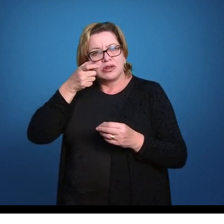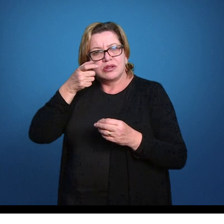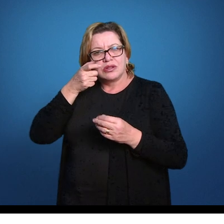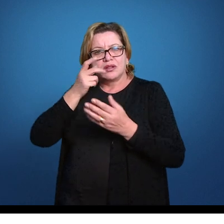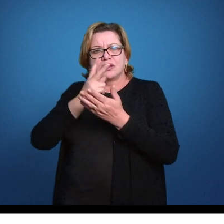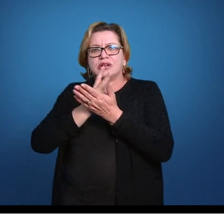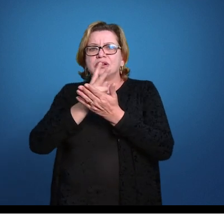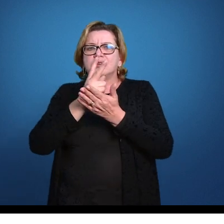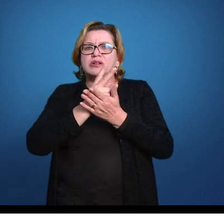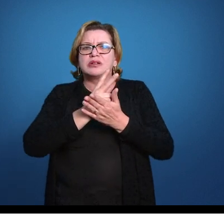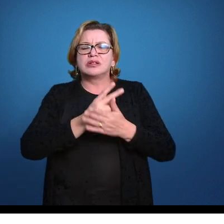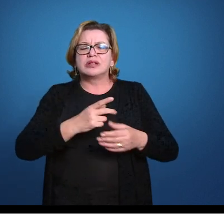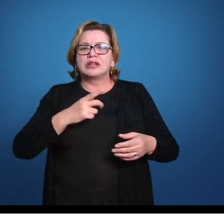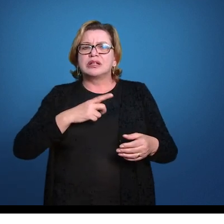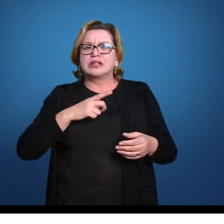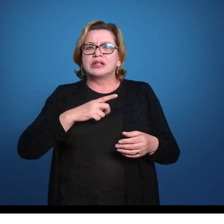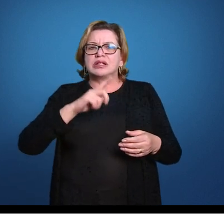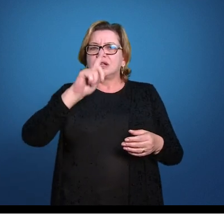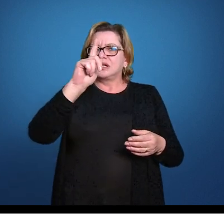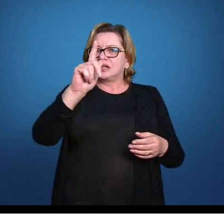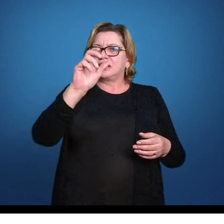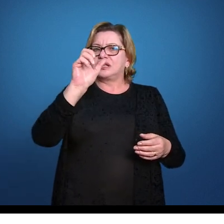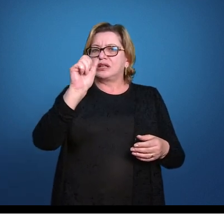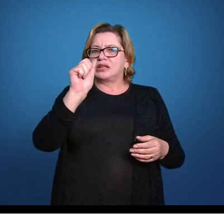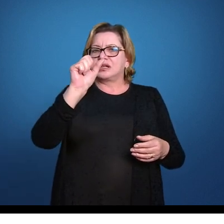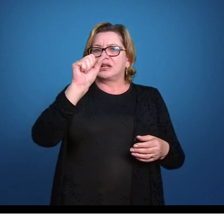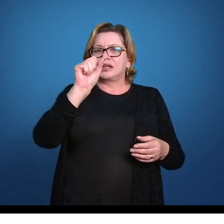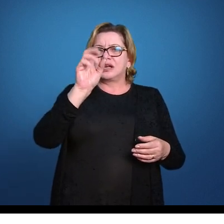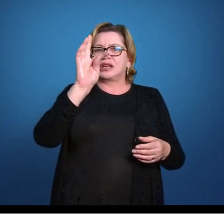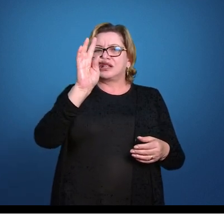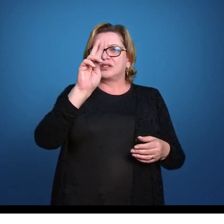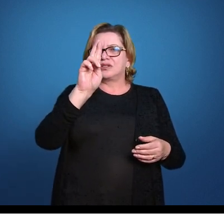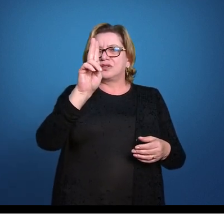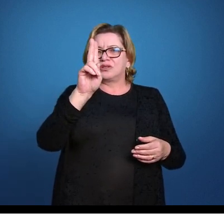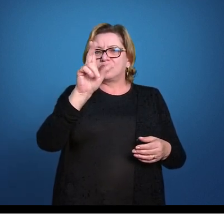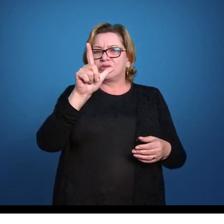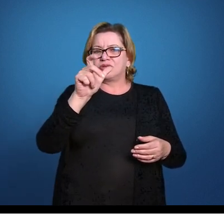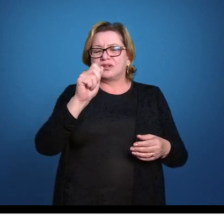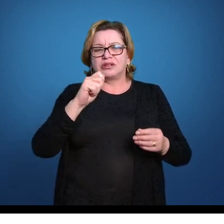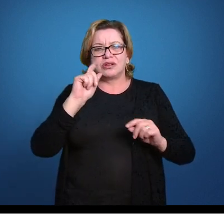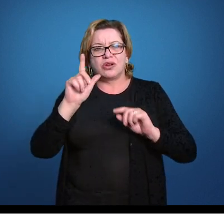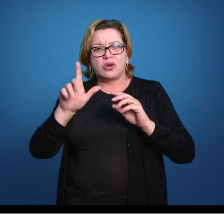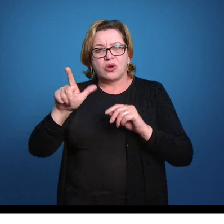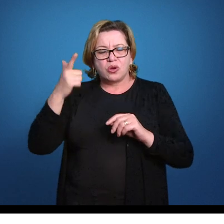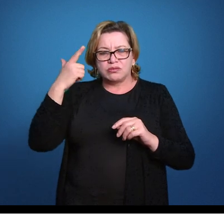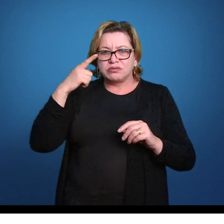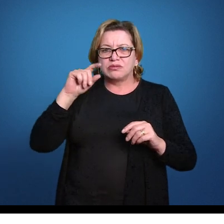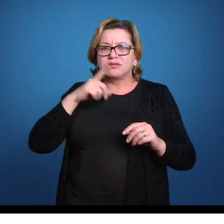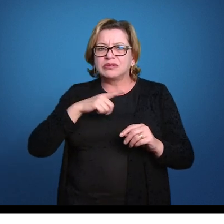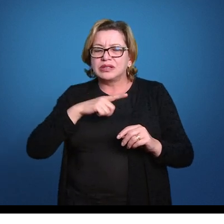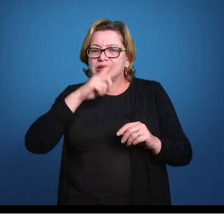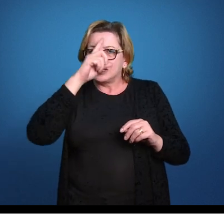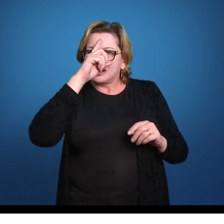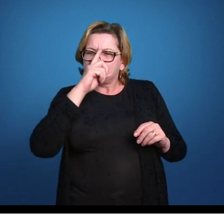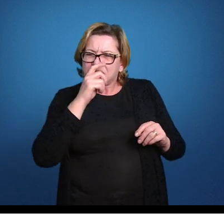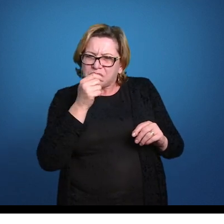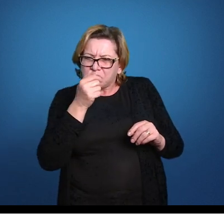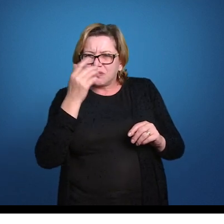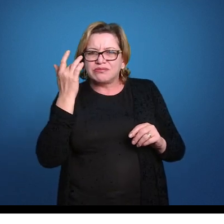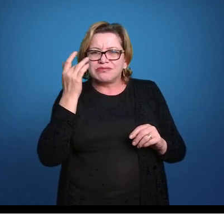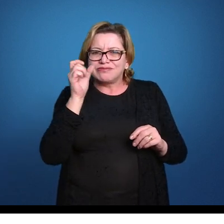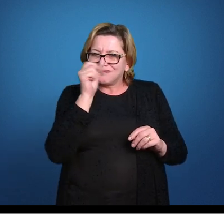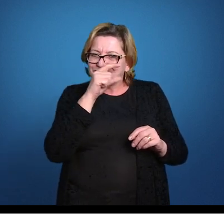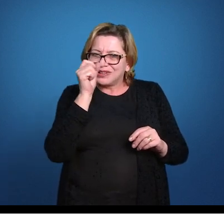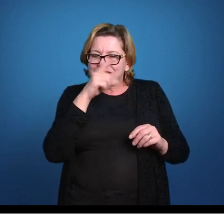gástrola, nós temos uma gástrola aqui, mais uma vez então aqui em amarelo, esverdeado, nós temos